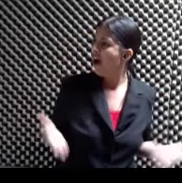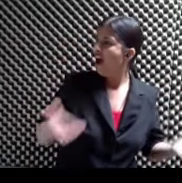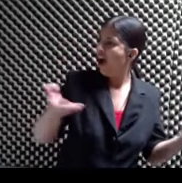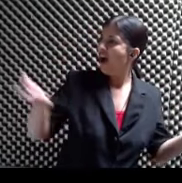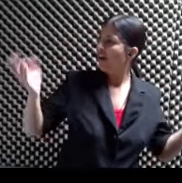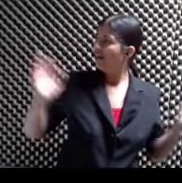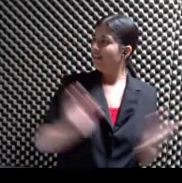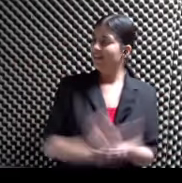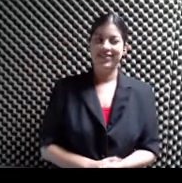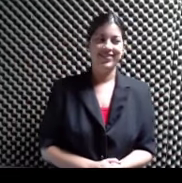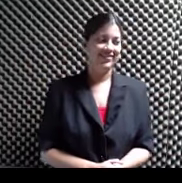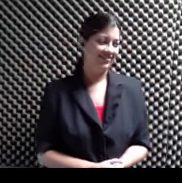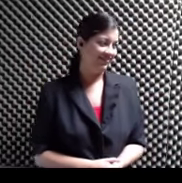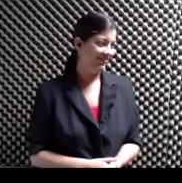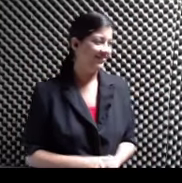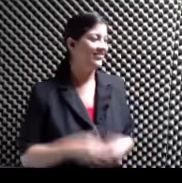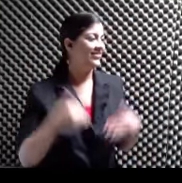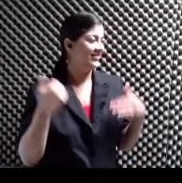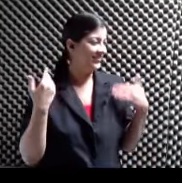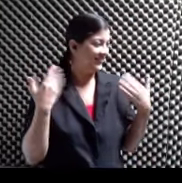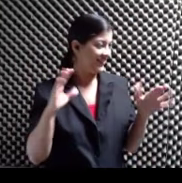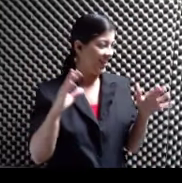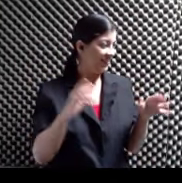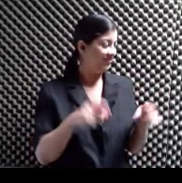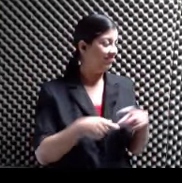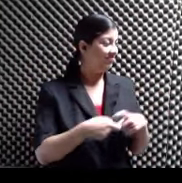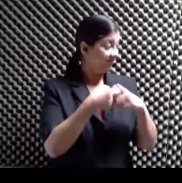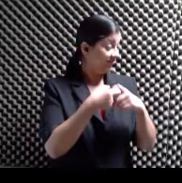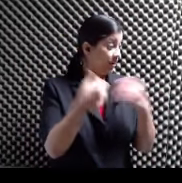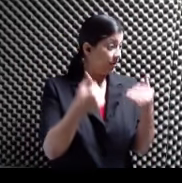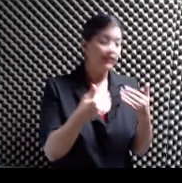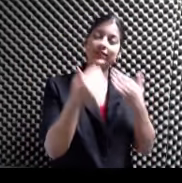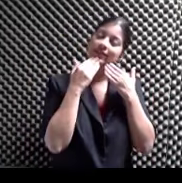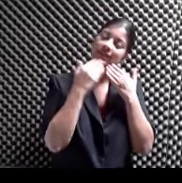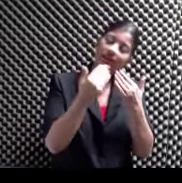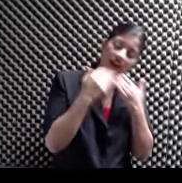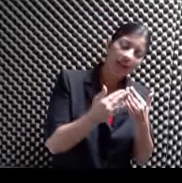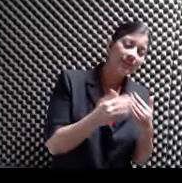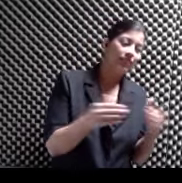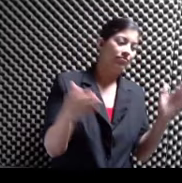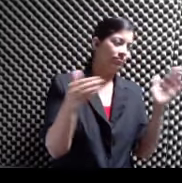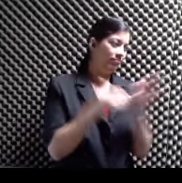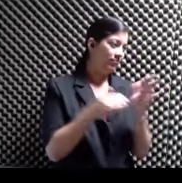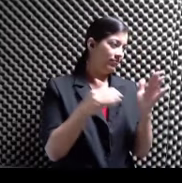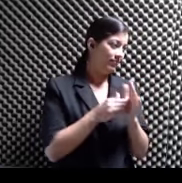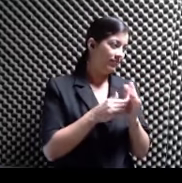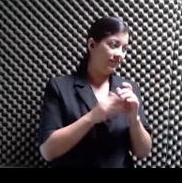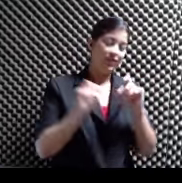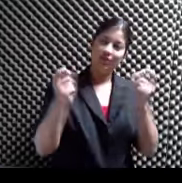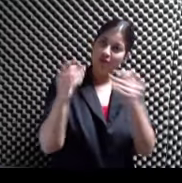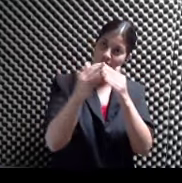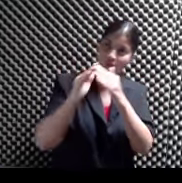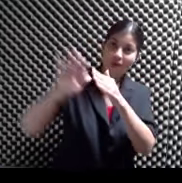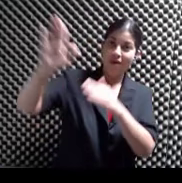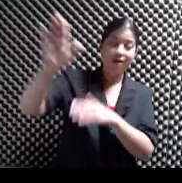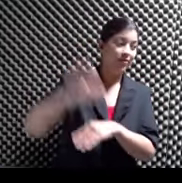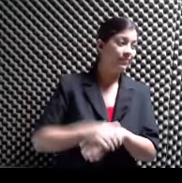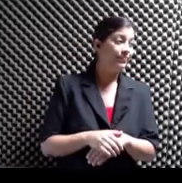Pues hasta ahí Llegamos en este segmento Y te agradecemos nuevamente Miguel Y a todos los ajunteños Así que nada Regresamos ahora